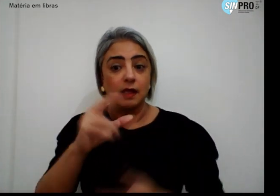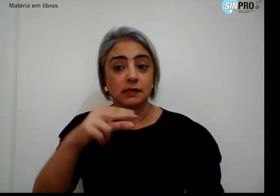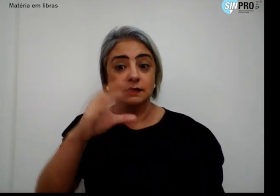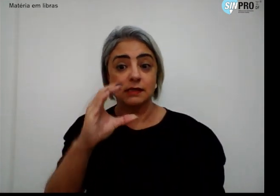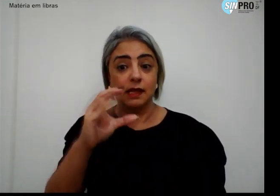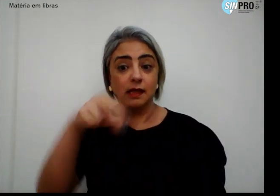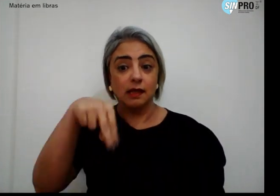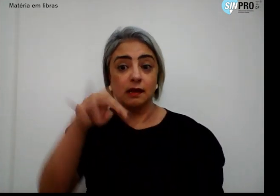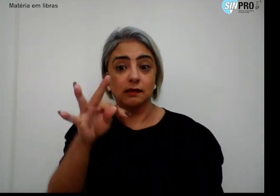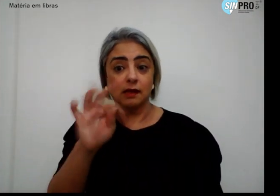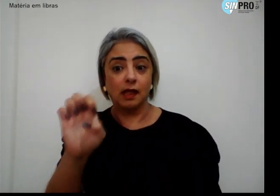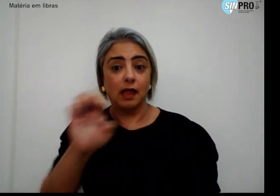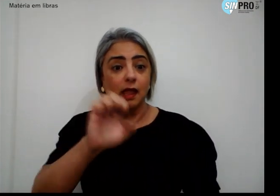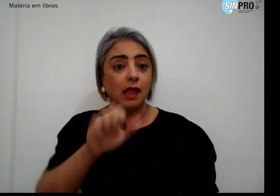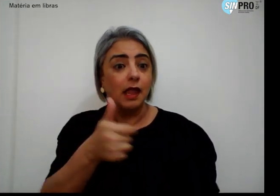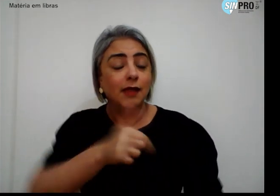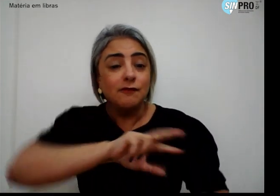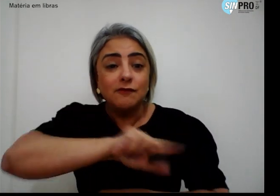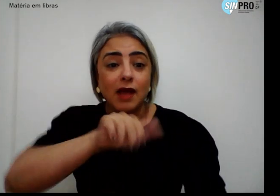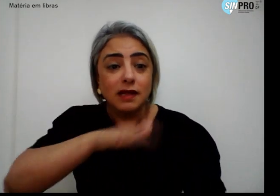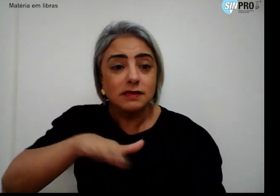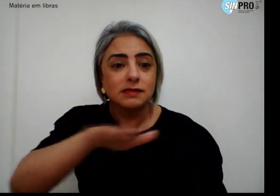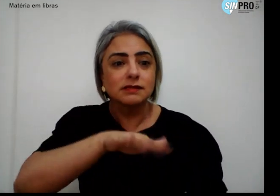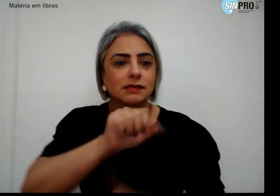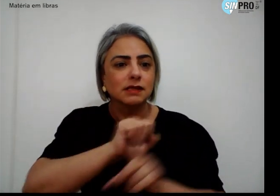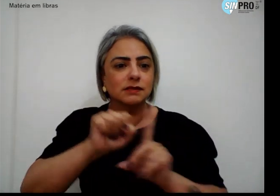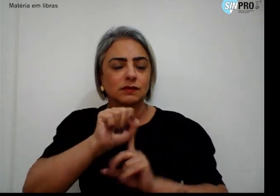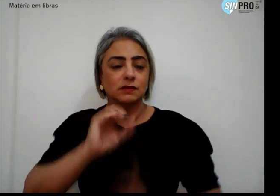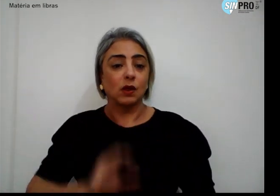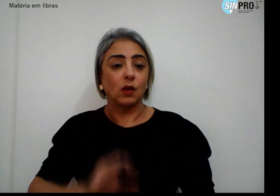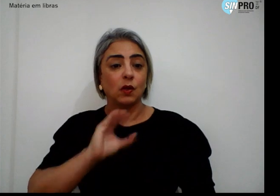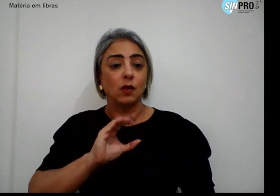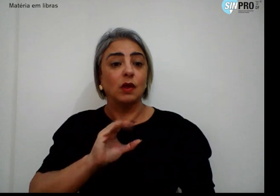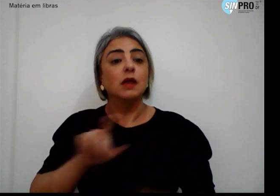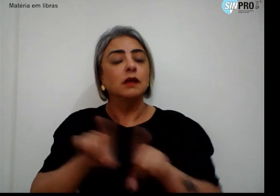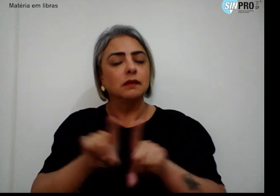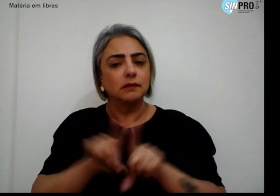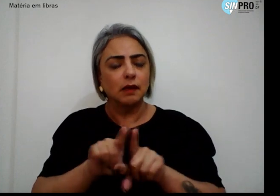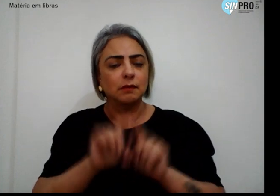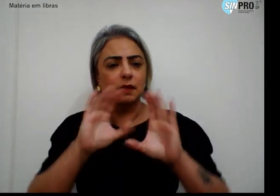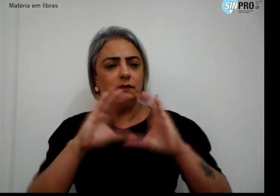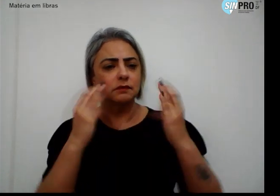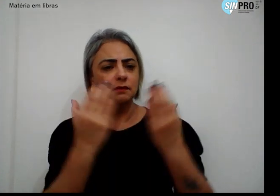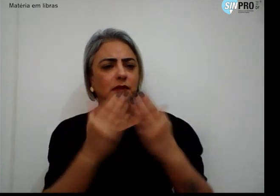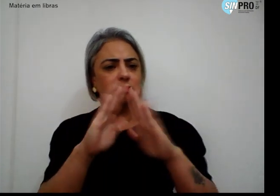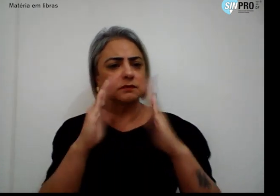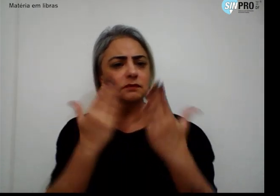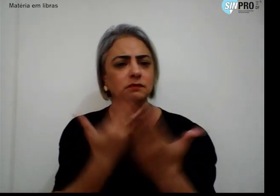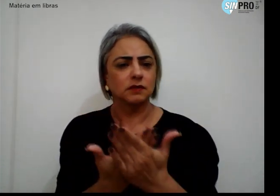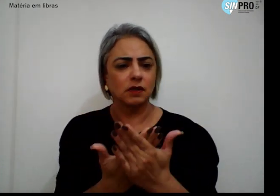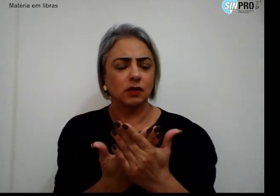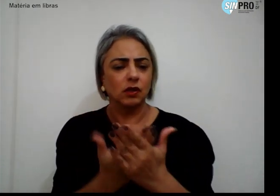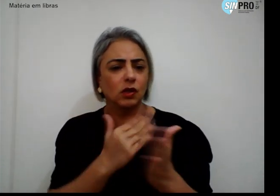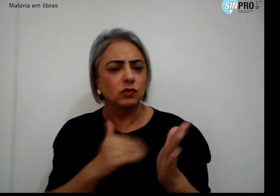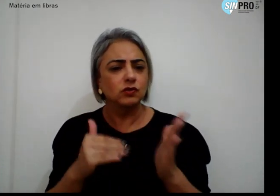e diversos setores da sociedade civil e das comunidades escolares de todo o Brasil,